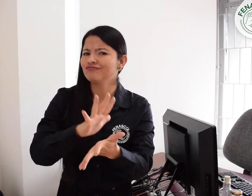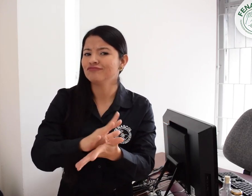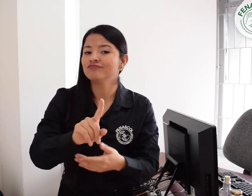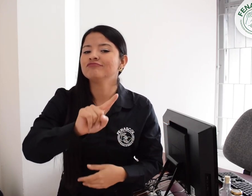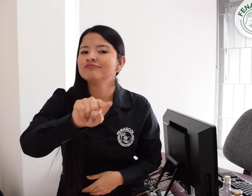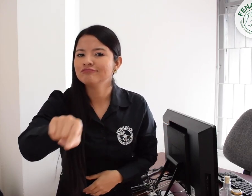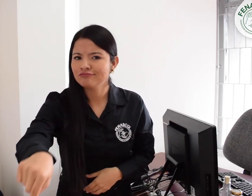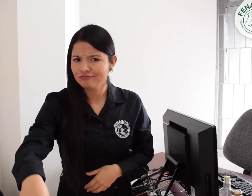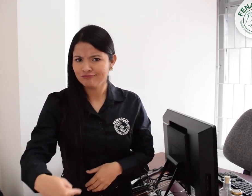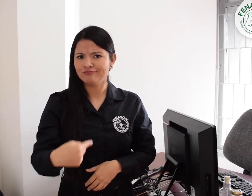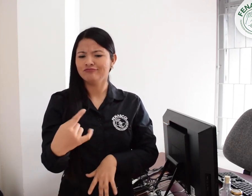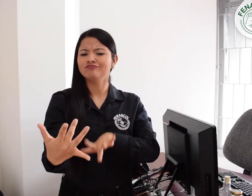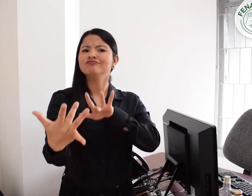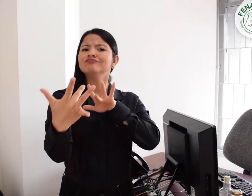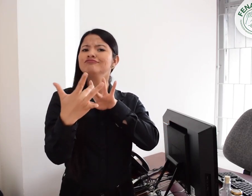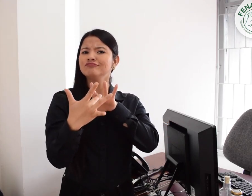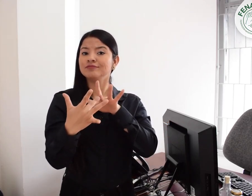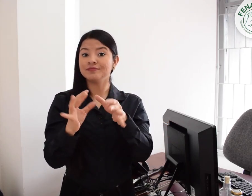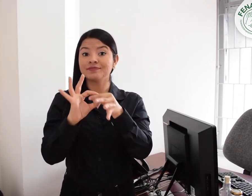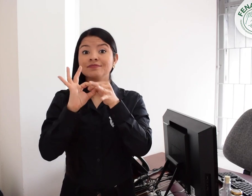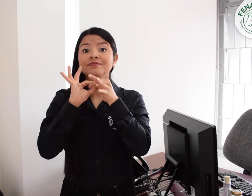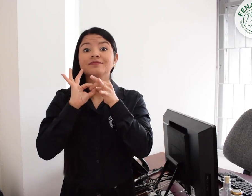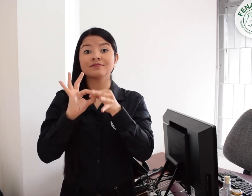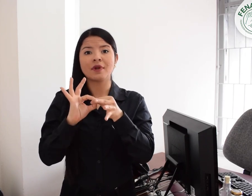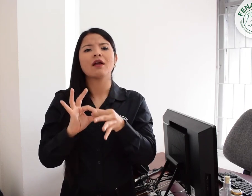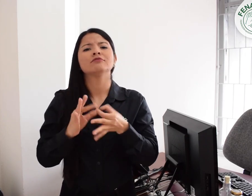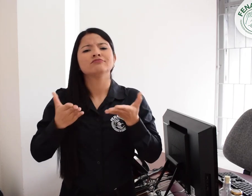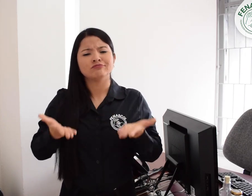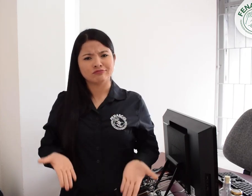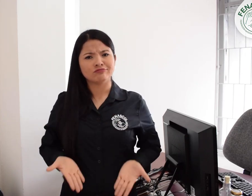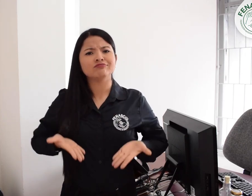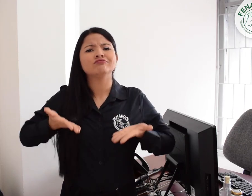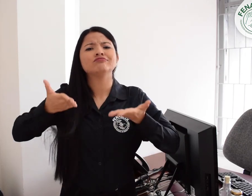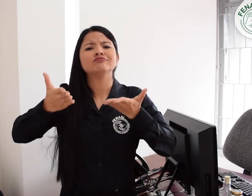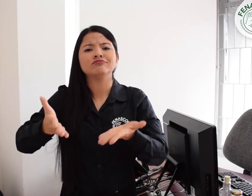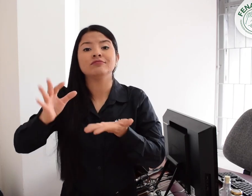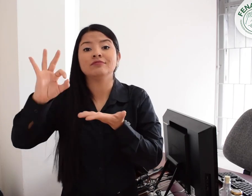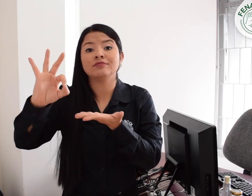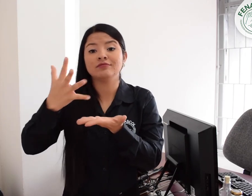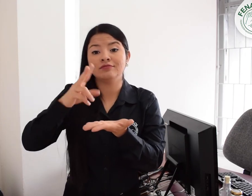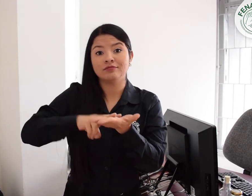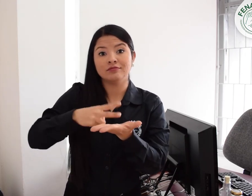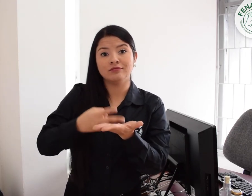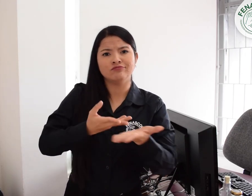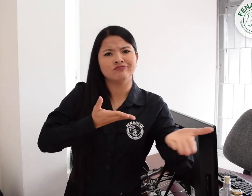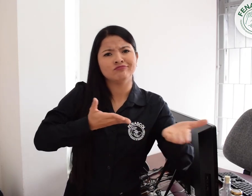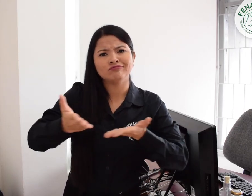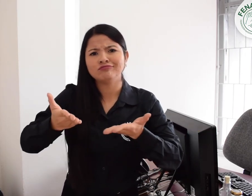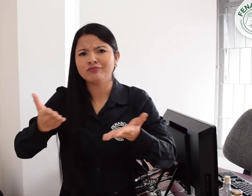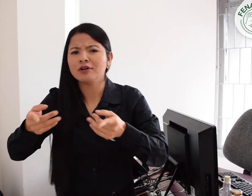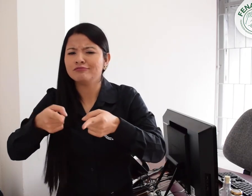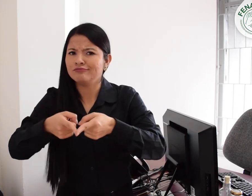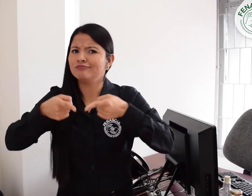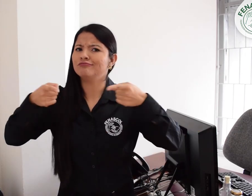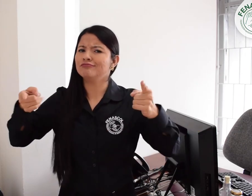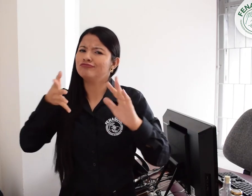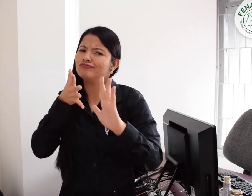tranquilo, no te preocupes. Puedes contactarte con nosotros. Desde FENASCOL te brindaremos toda la información sobre el